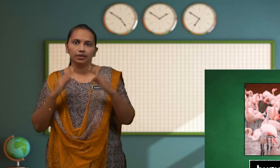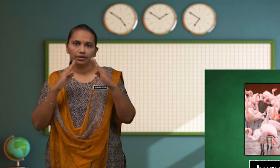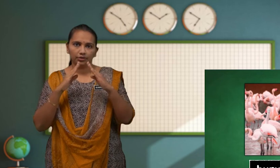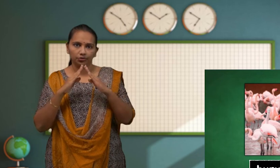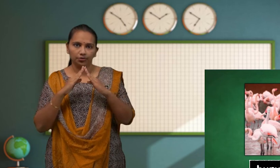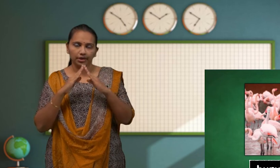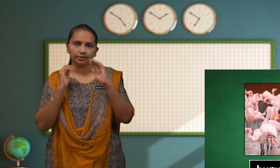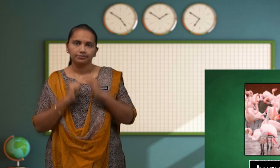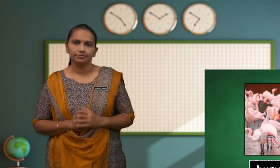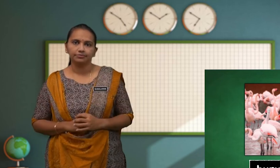Rumah